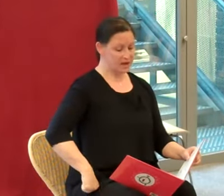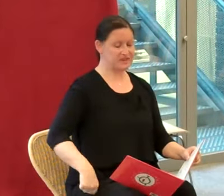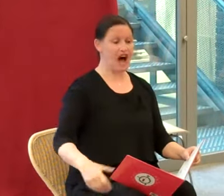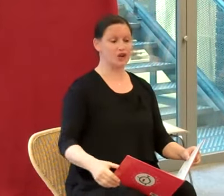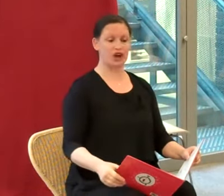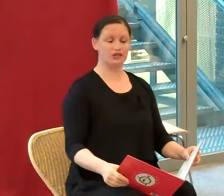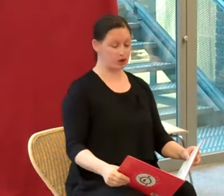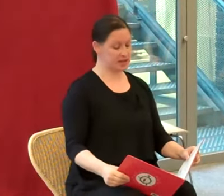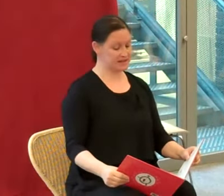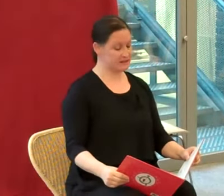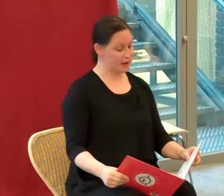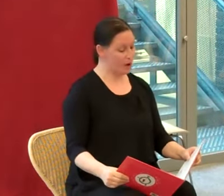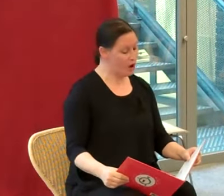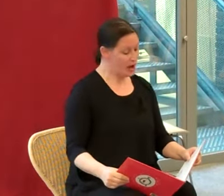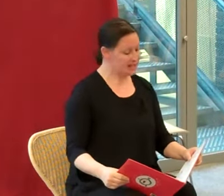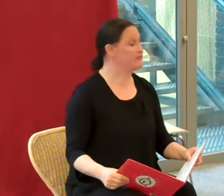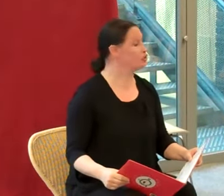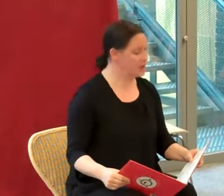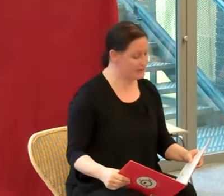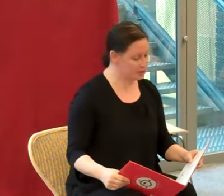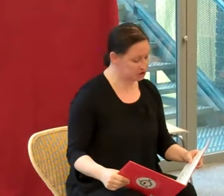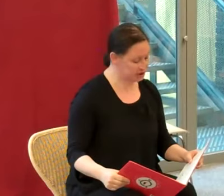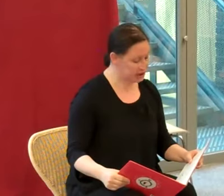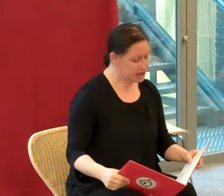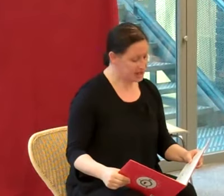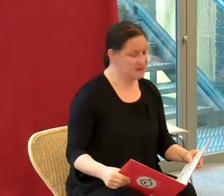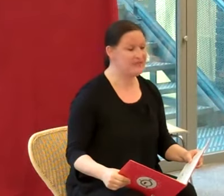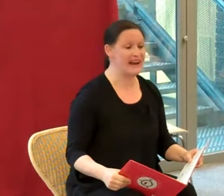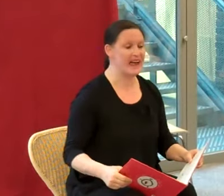Dinde rétorqua sévèrement qu'avant de la manger, il fallait